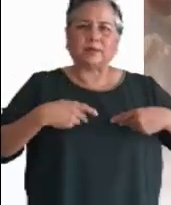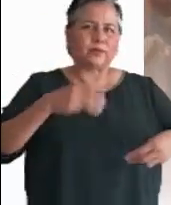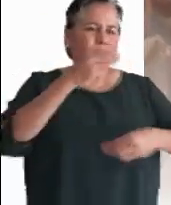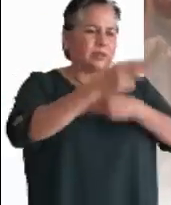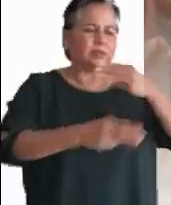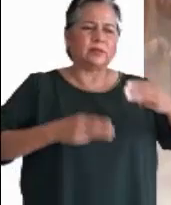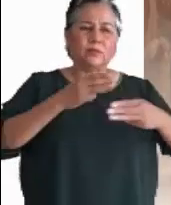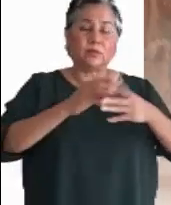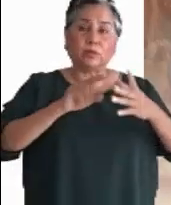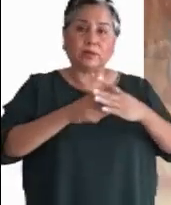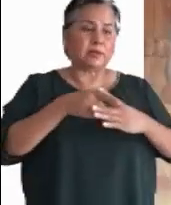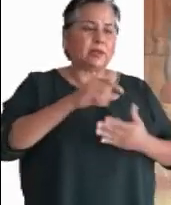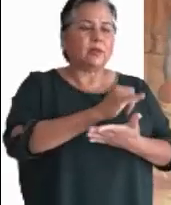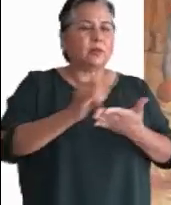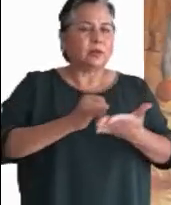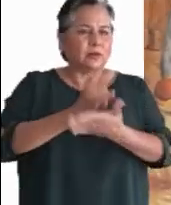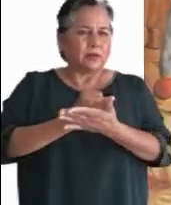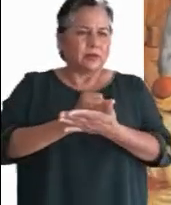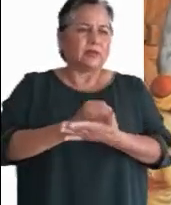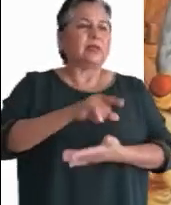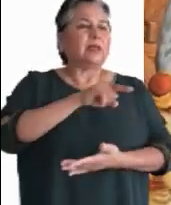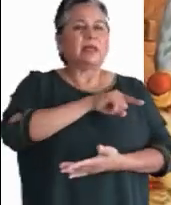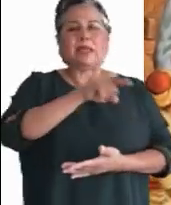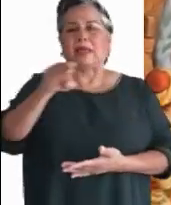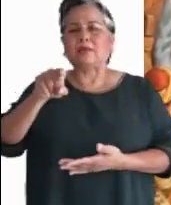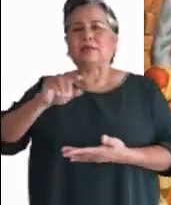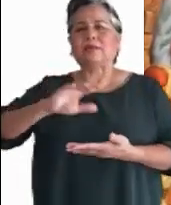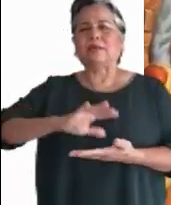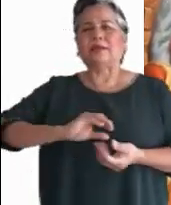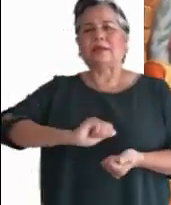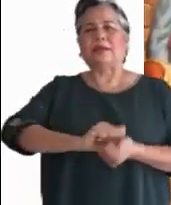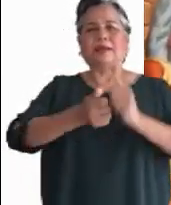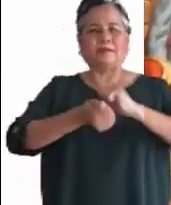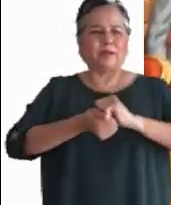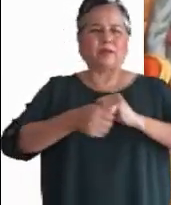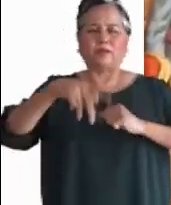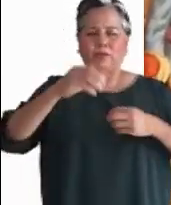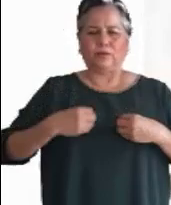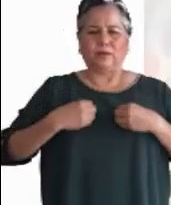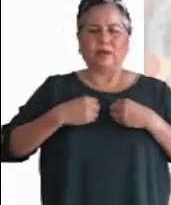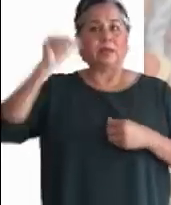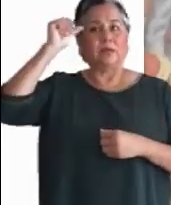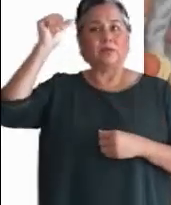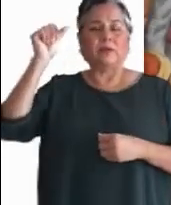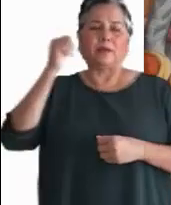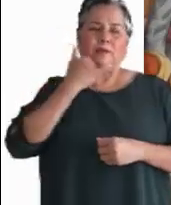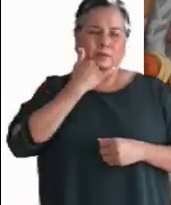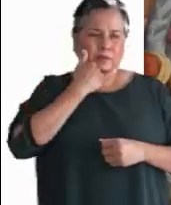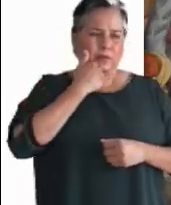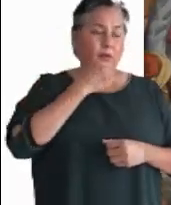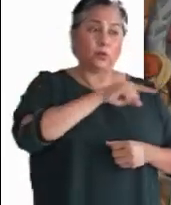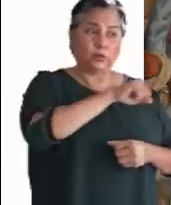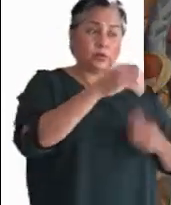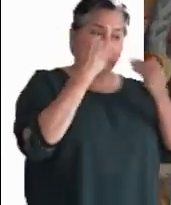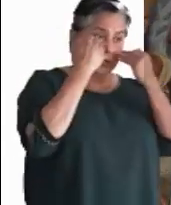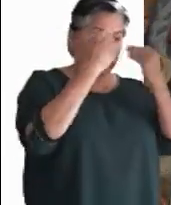comenzando por Jerusalén, la necesidad de volverse a Dios para el perdón de los pecados. Ustedes